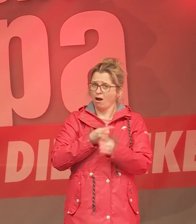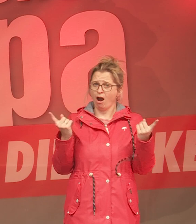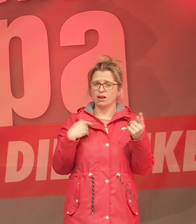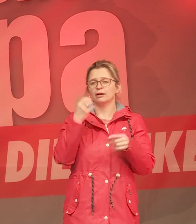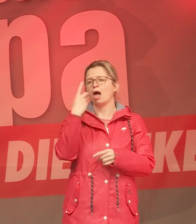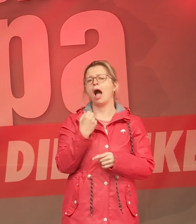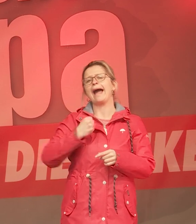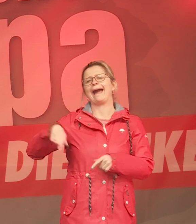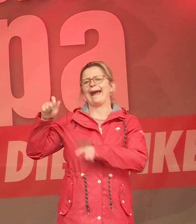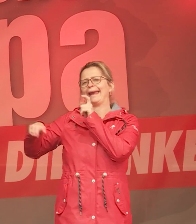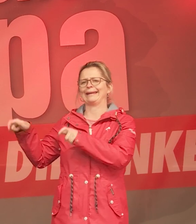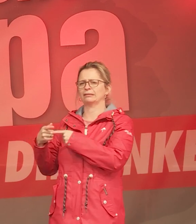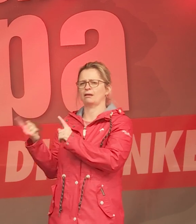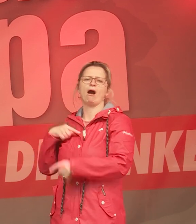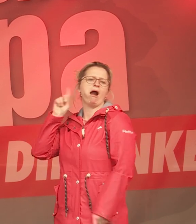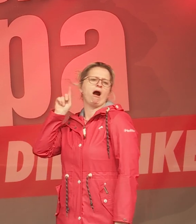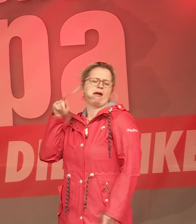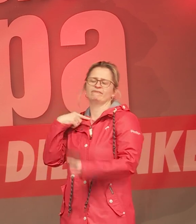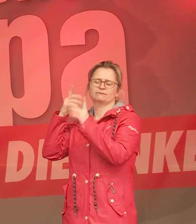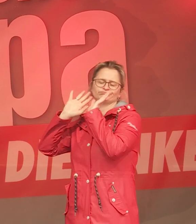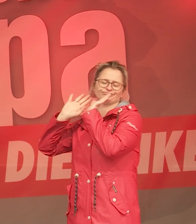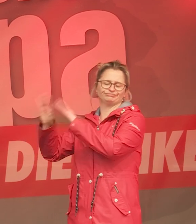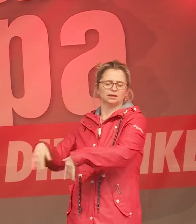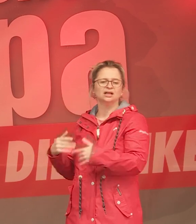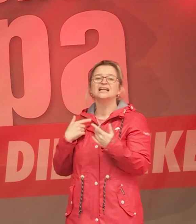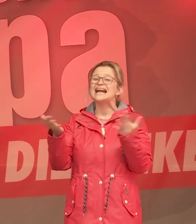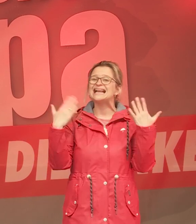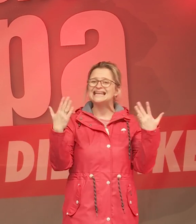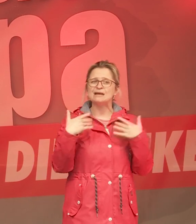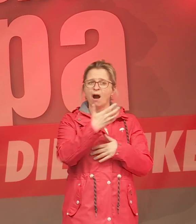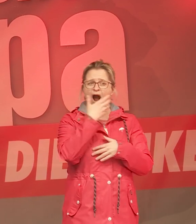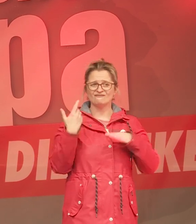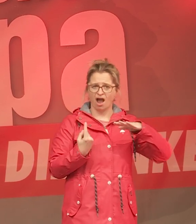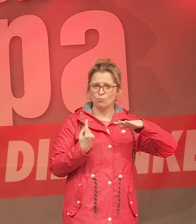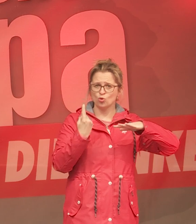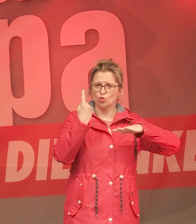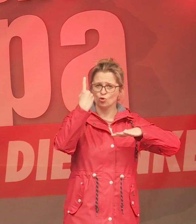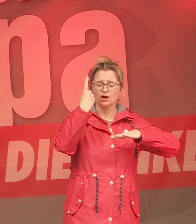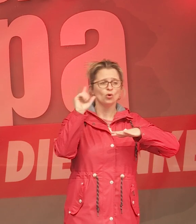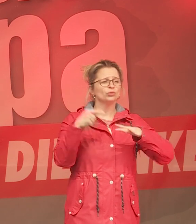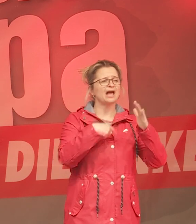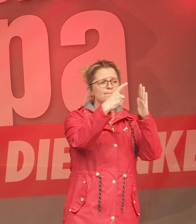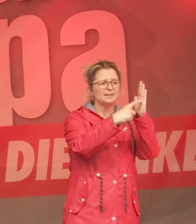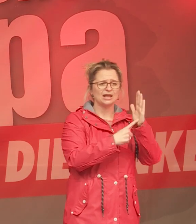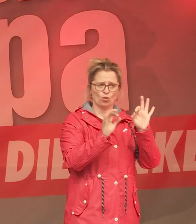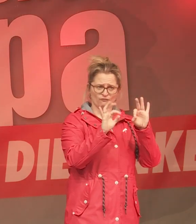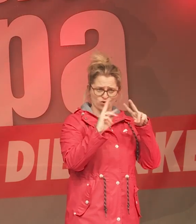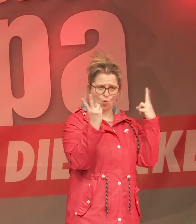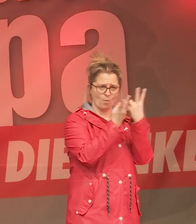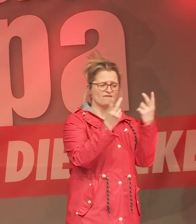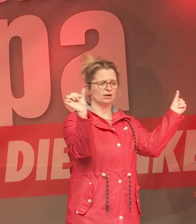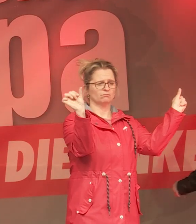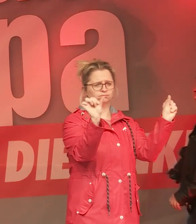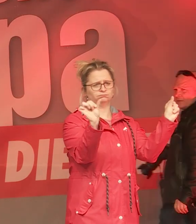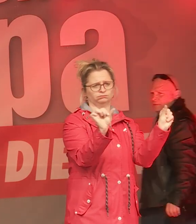die Rechten, die Rechten leugnen es einfach, dass die Klimaerwärmung, die Bedingungen, rapide verschlechtert wird. Und wir